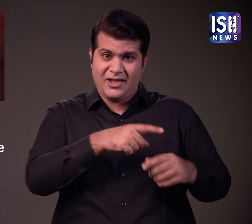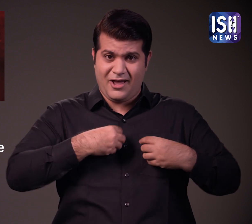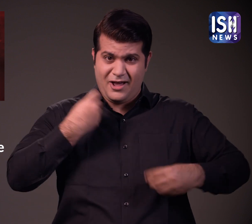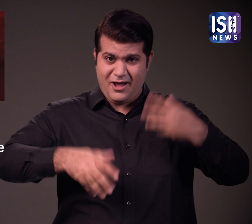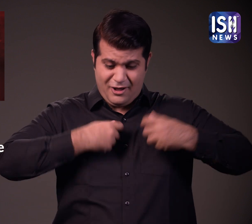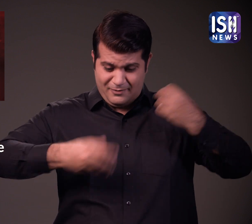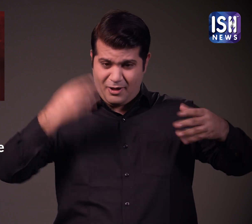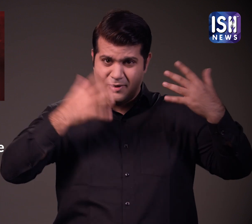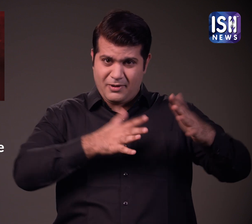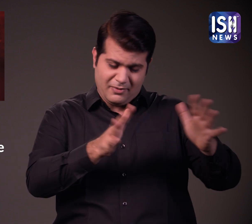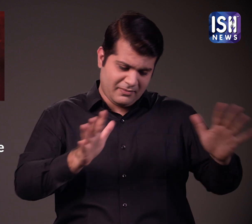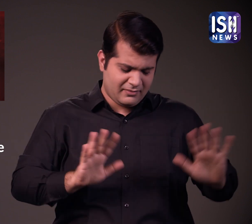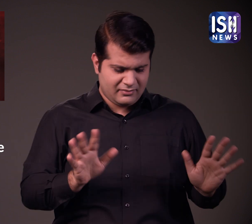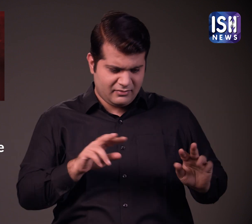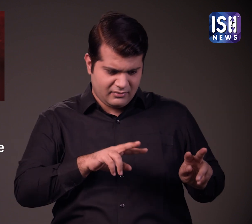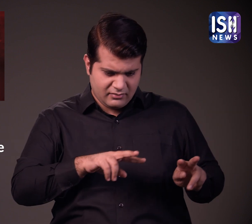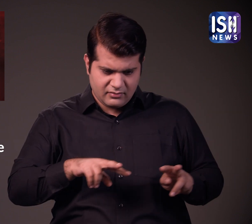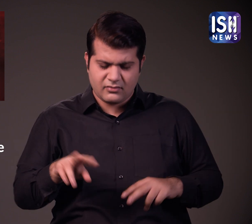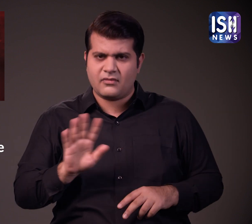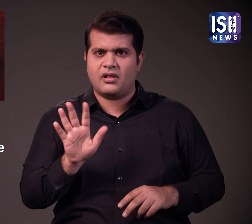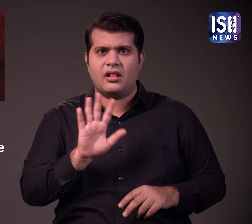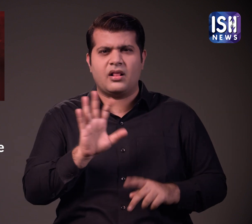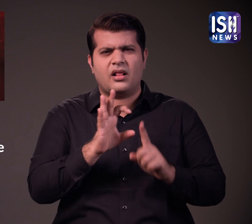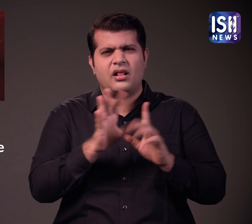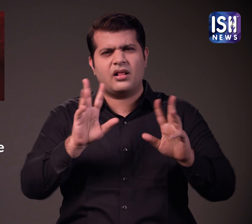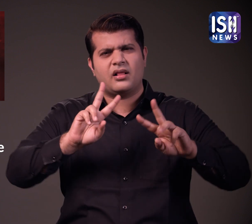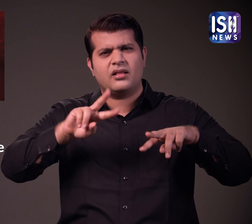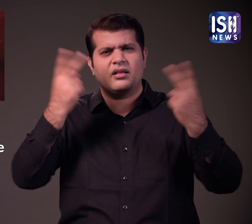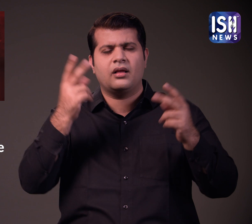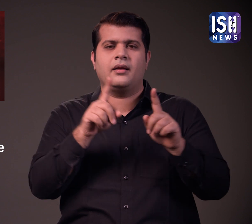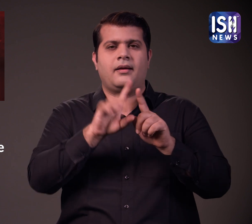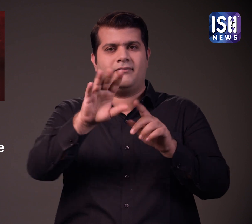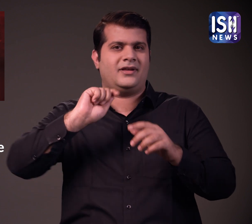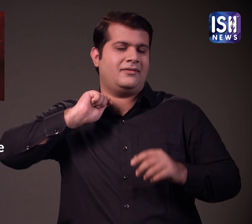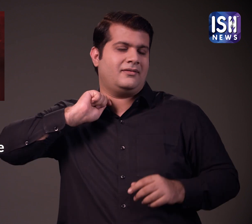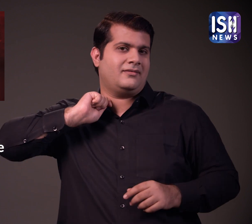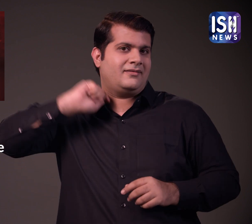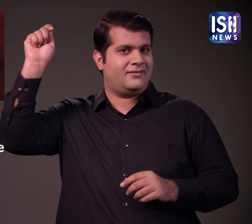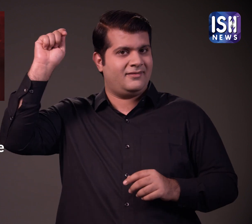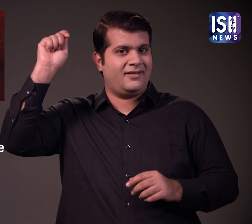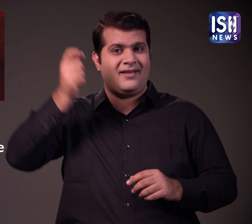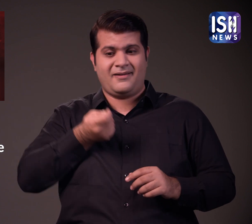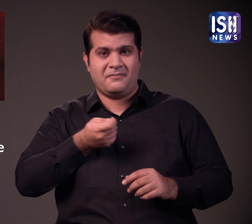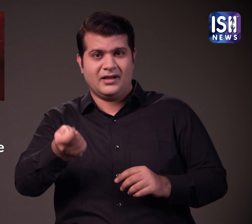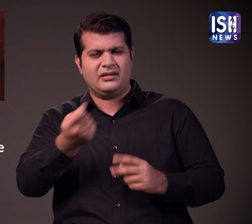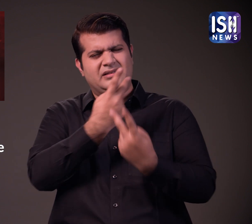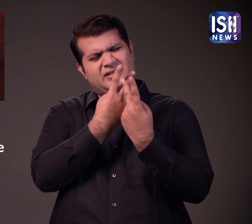शुषान के सरीर से कपड़े उतारे तो चोट के निशान देकर वह दंग रह गया अब जानते हैं कि आत्महत्या और हत्या शरीर पर अलग-अलग